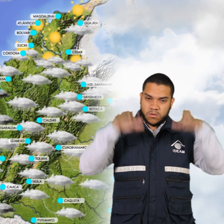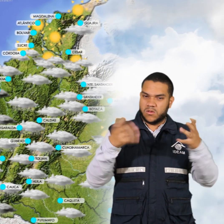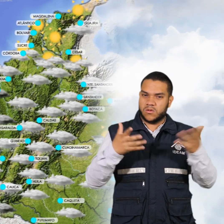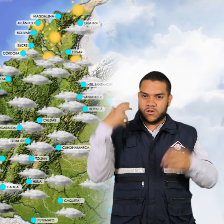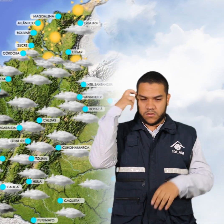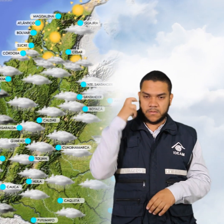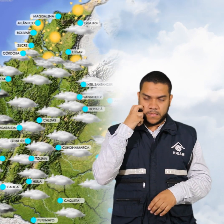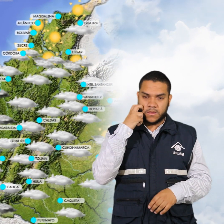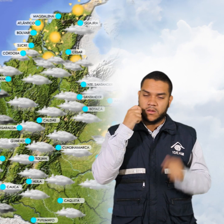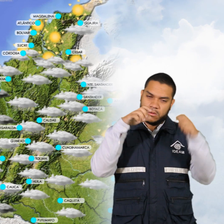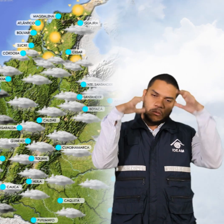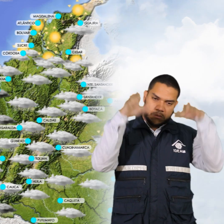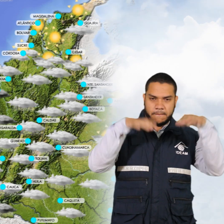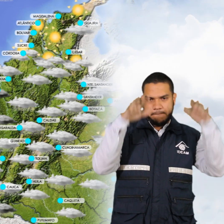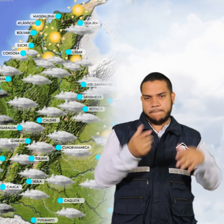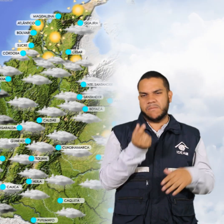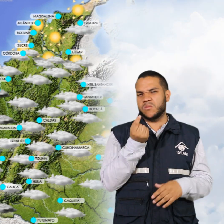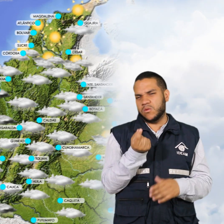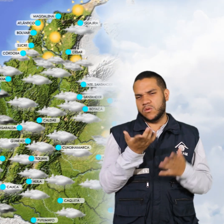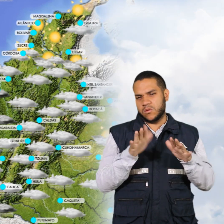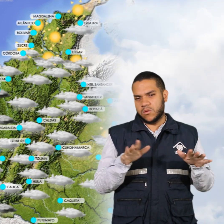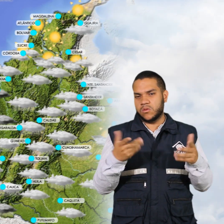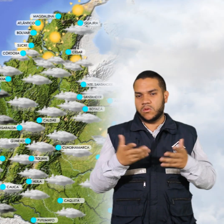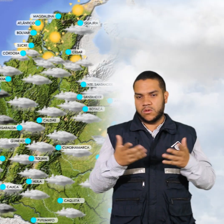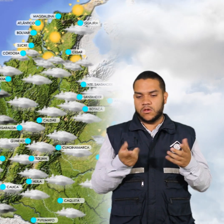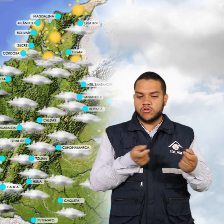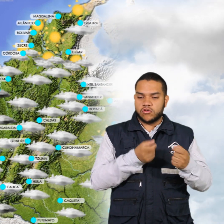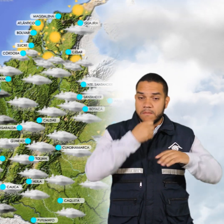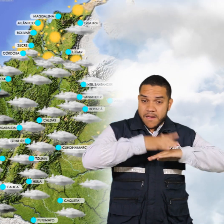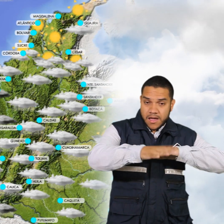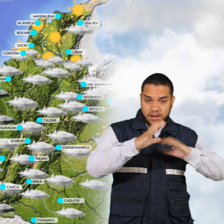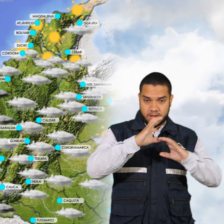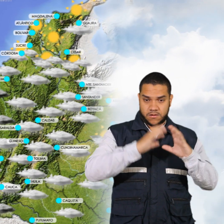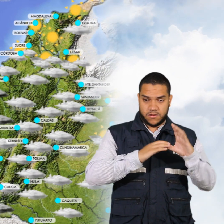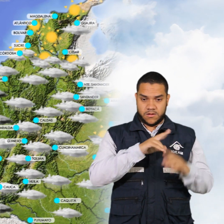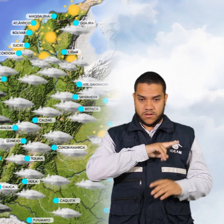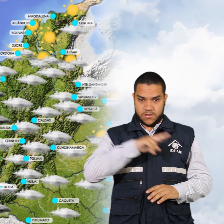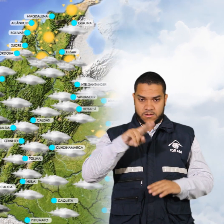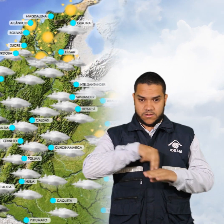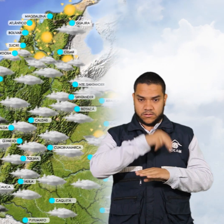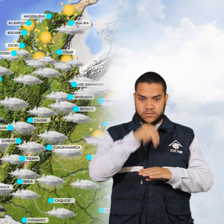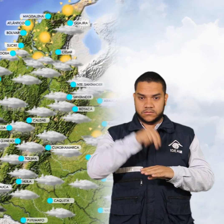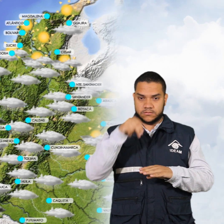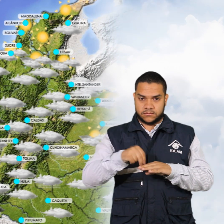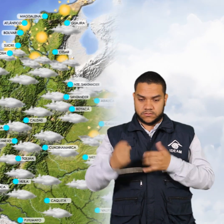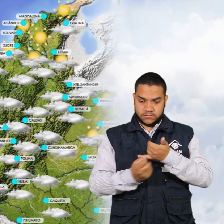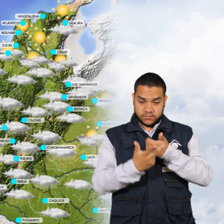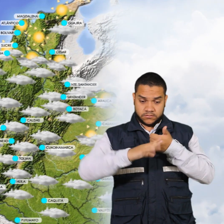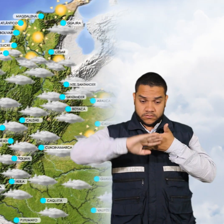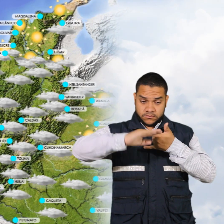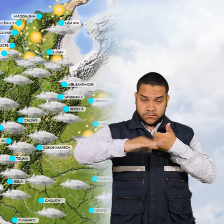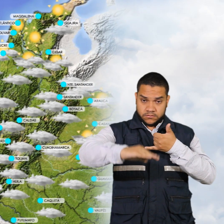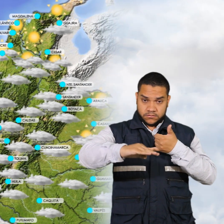y precipitaciones menos intensas en cercanías al litoral de Cauca, Valle del Cauca y Nariño. En la región Andina prevalecerán